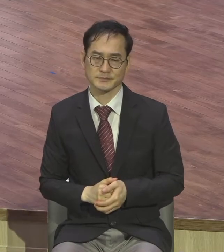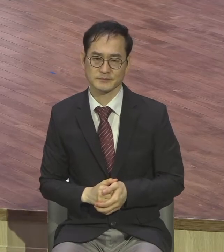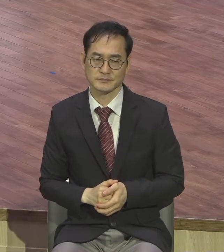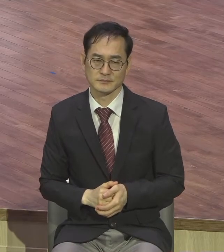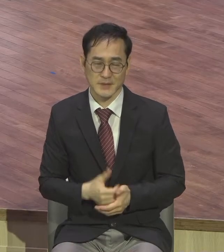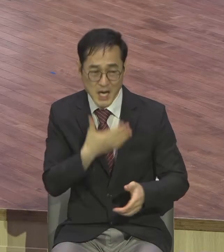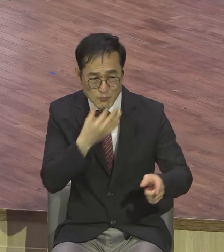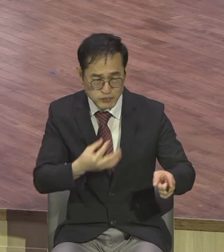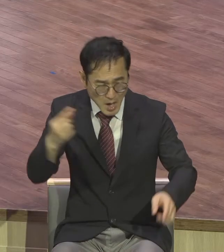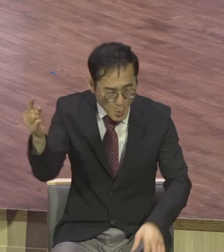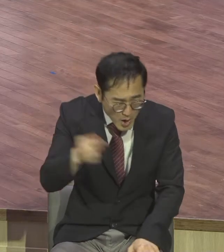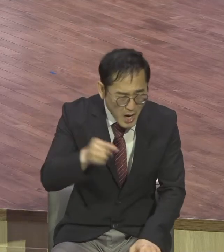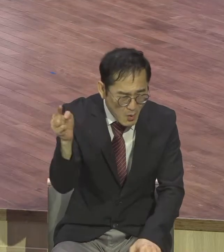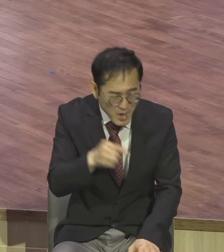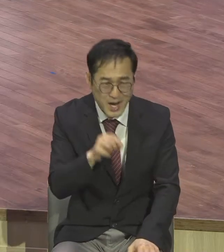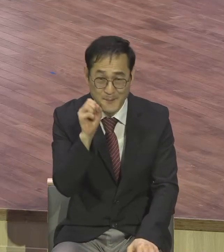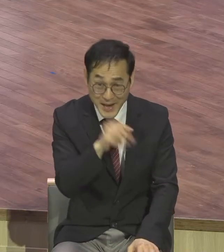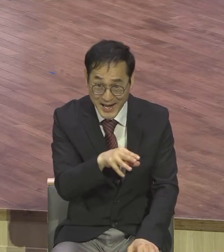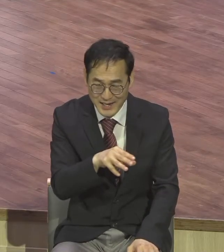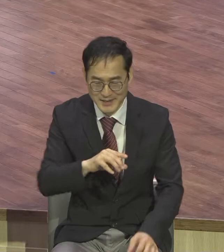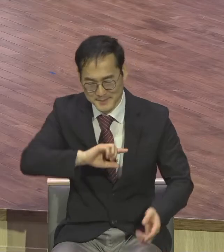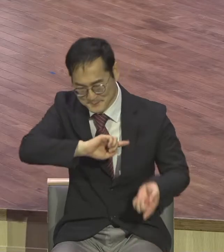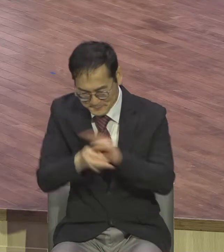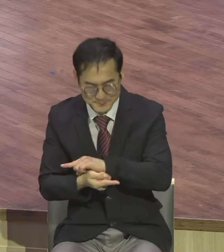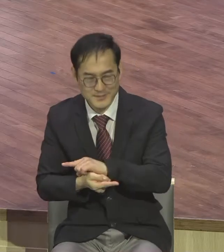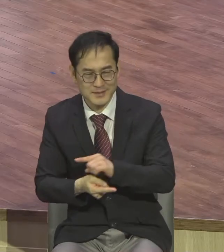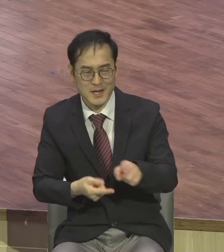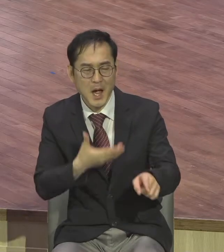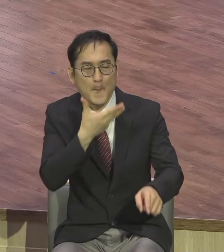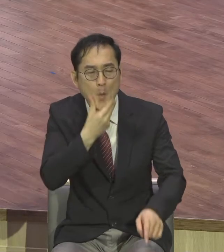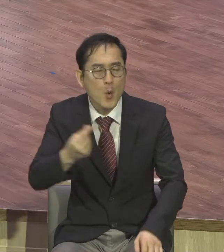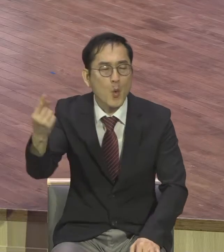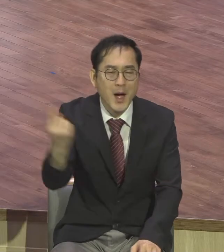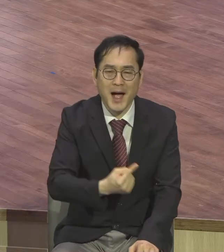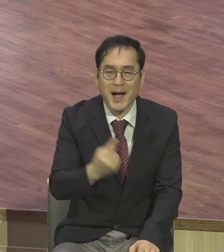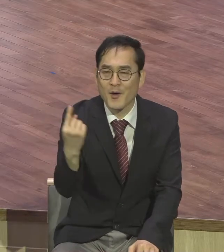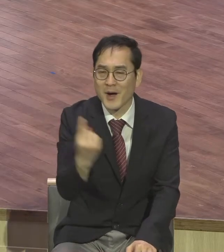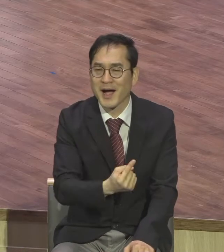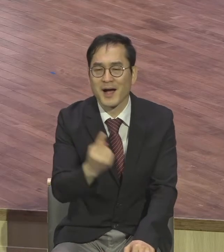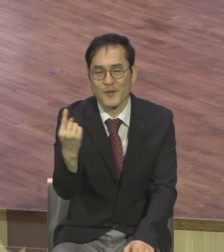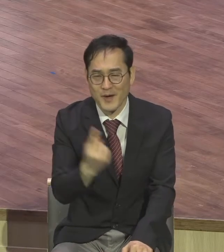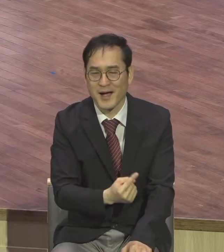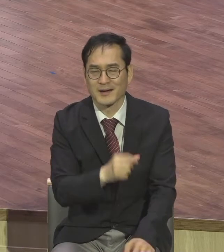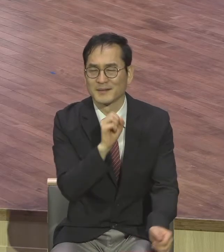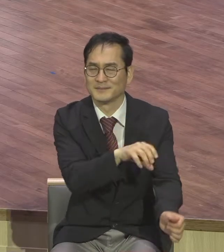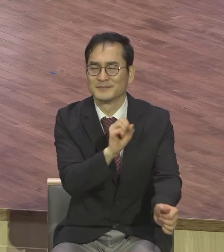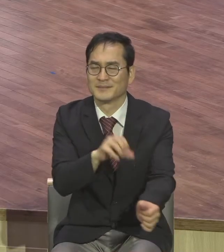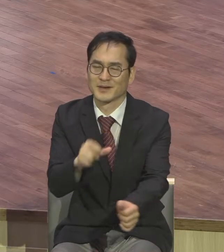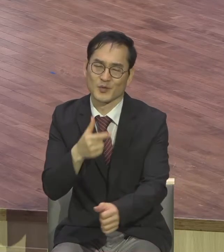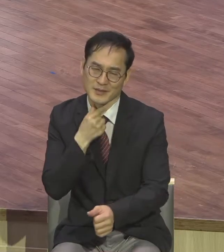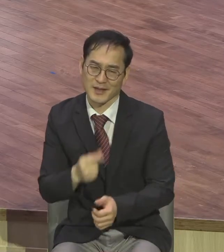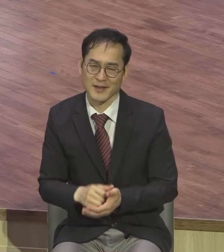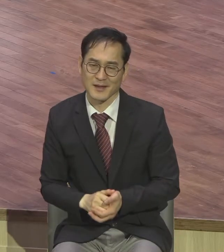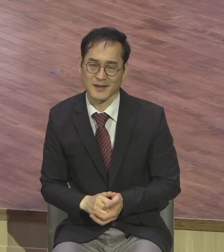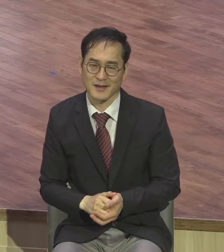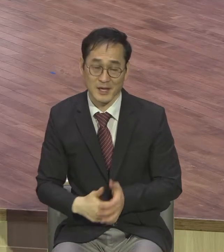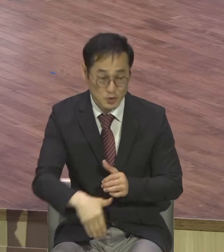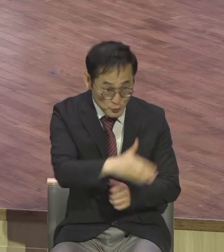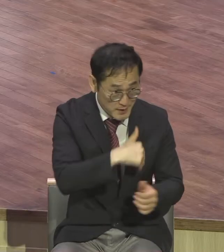돼요 여러분 가정이 안 믿는 가정 불신 가정일 경우에 다 지옥 가잖아요 그거 못 받잖아요 못 받으면 어떻게 하는지